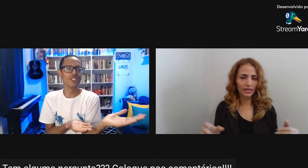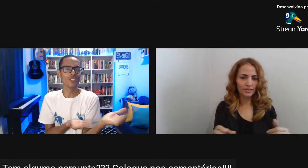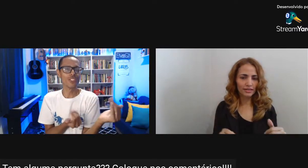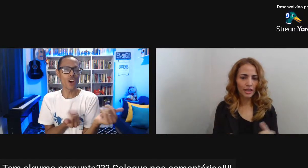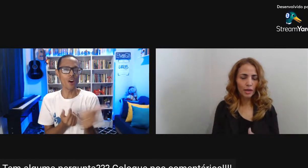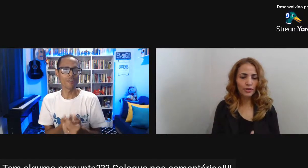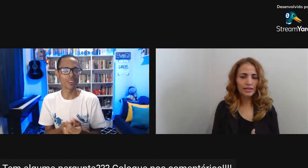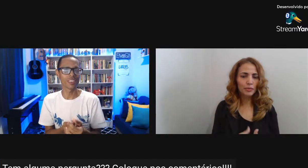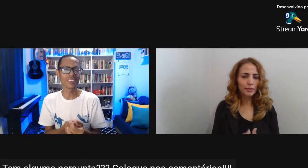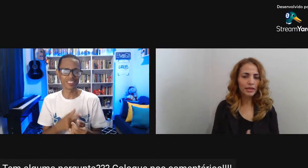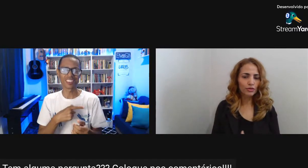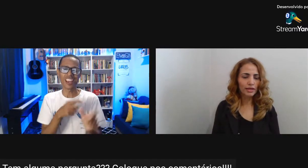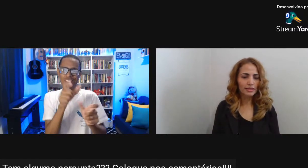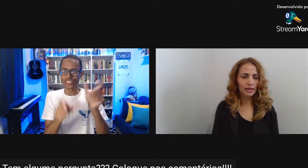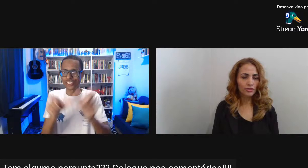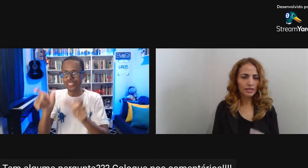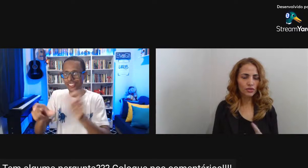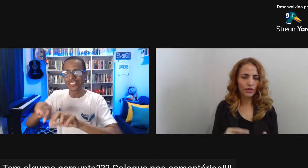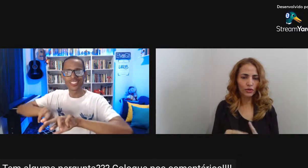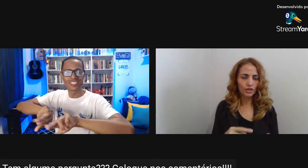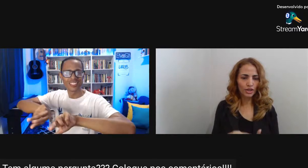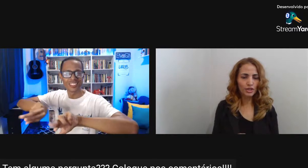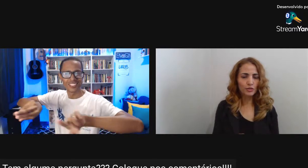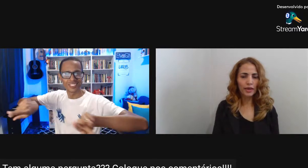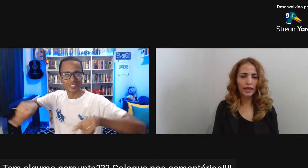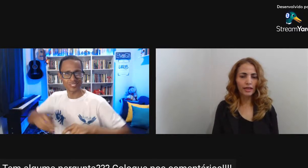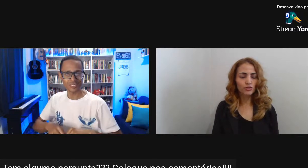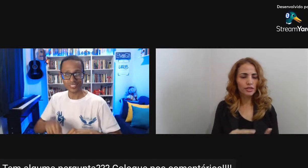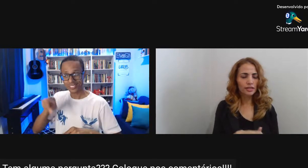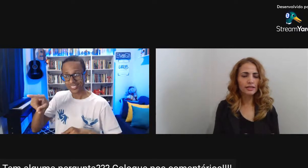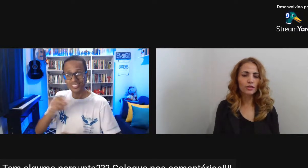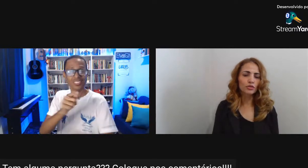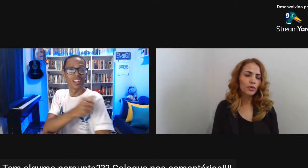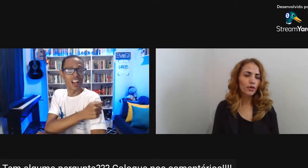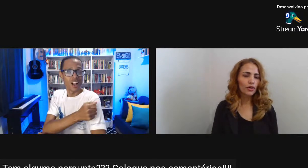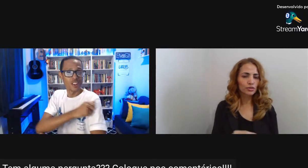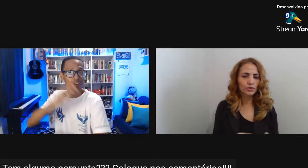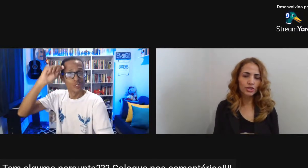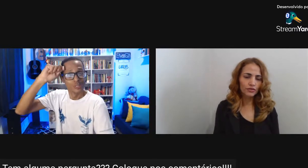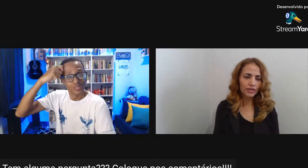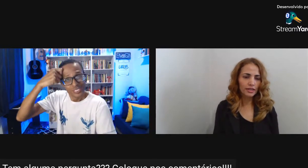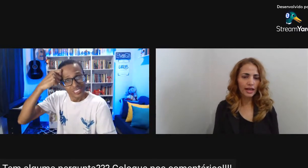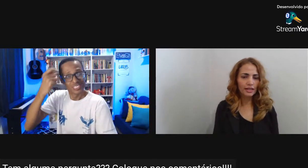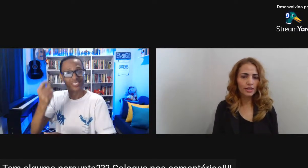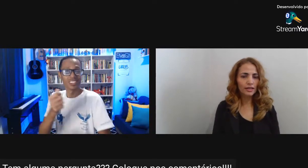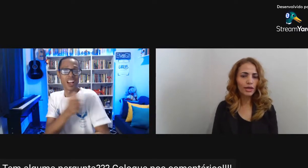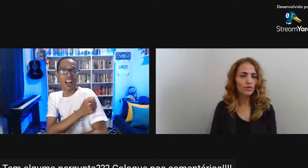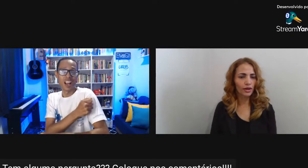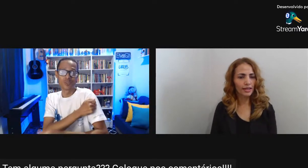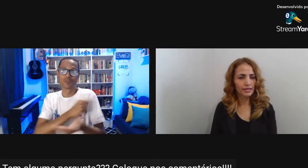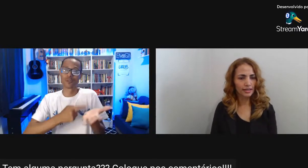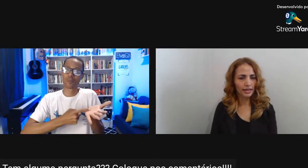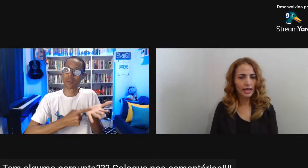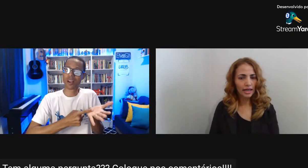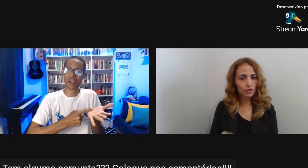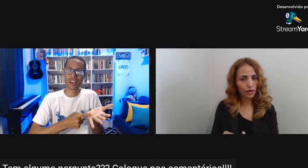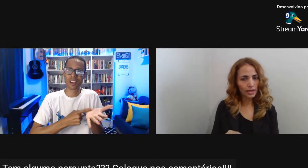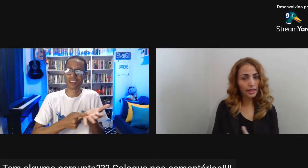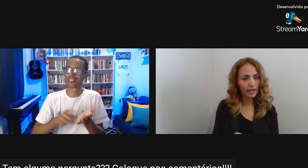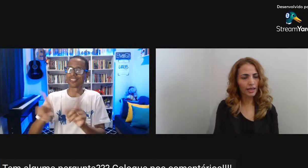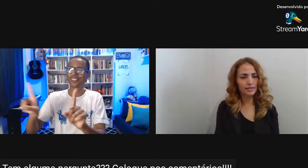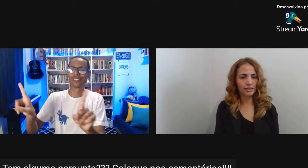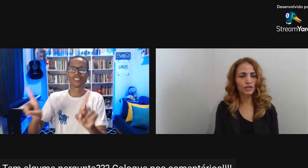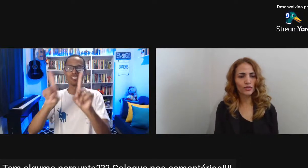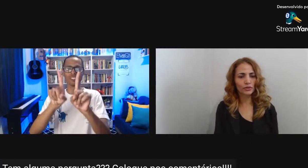Tão diversas Porque essa primeira Educação Desses valores De respeito De aceitação Do próximo De diversidade Não é a escola Que ensina A